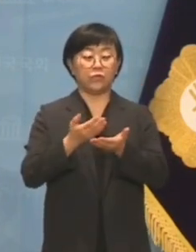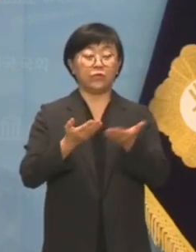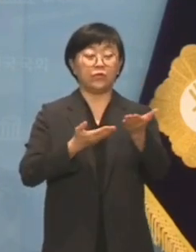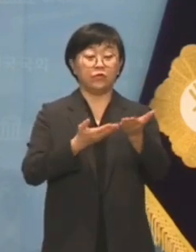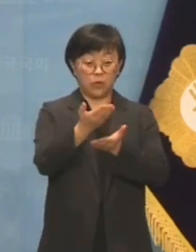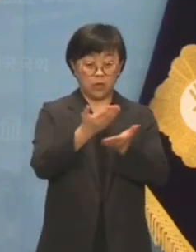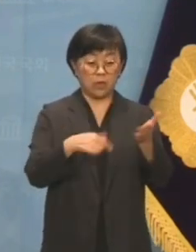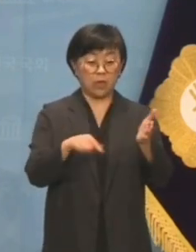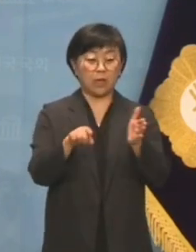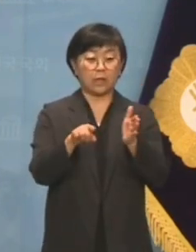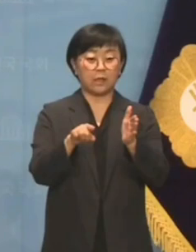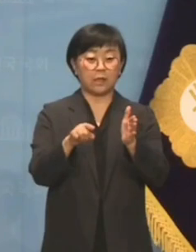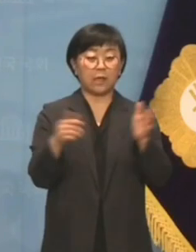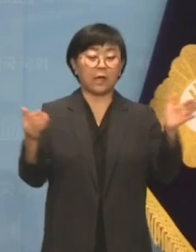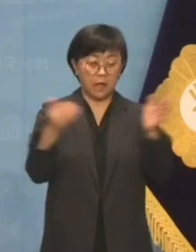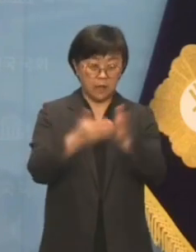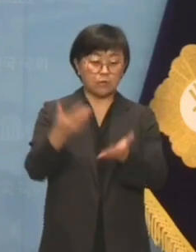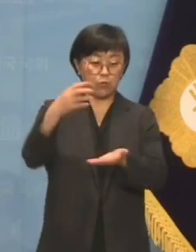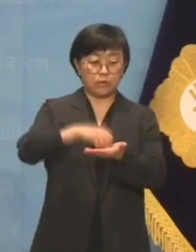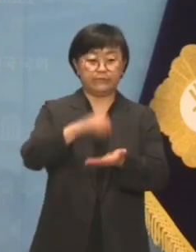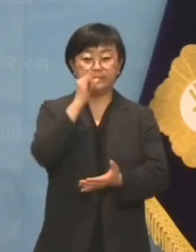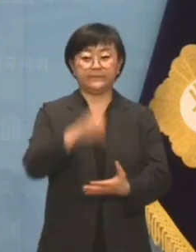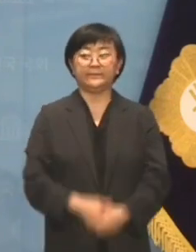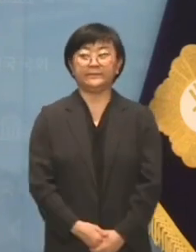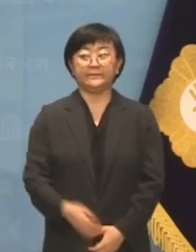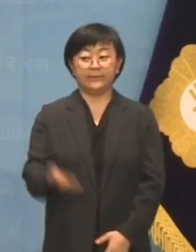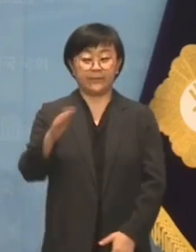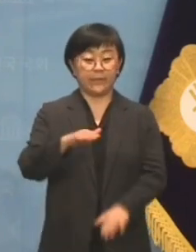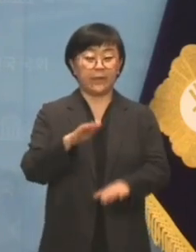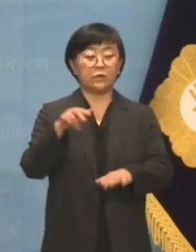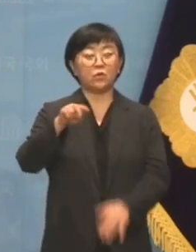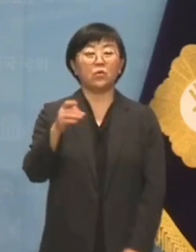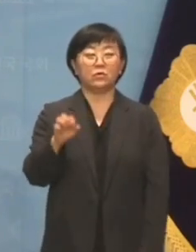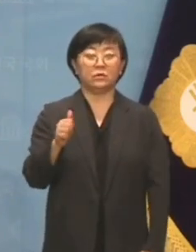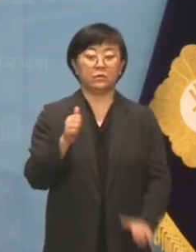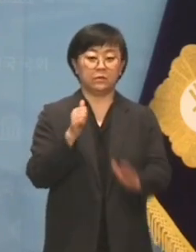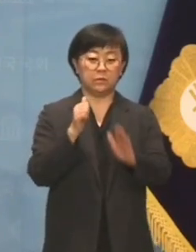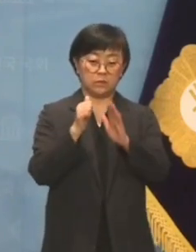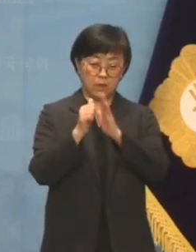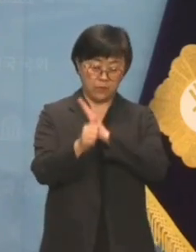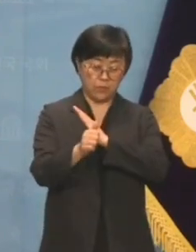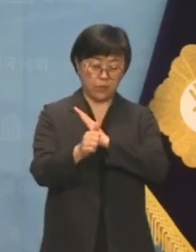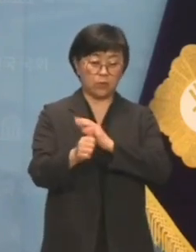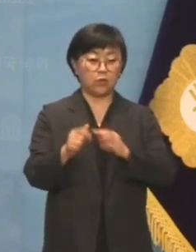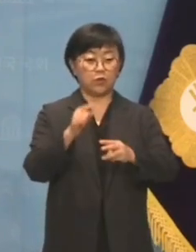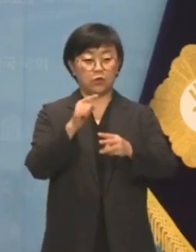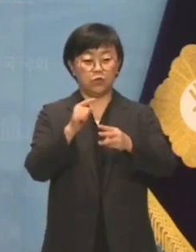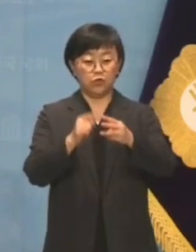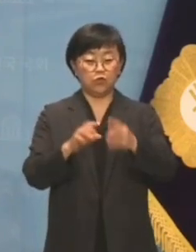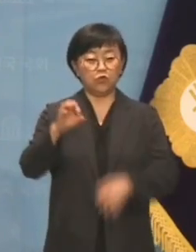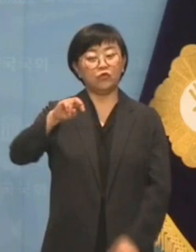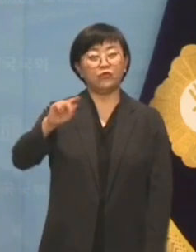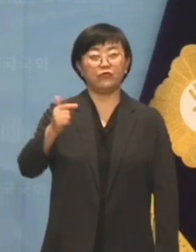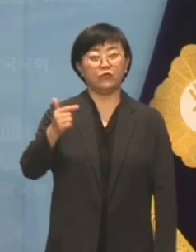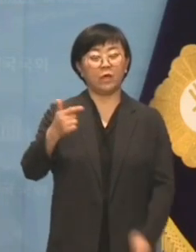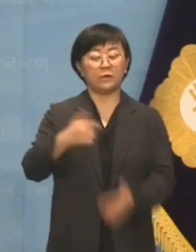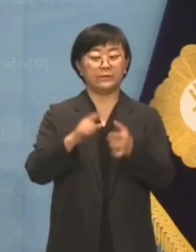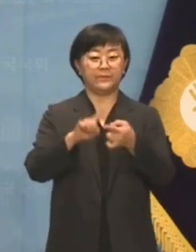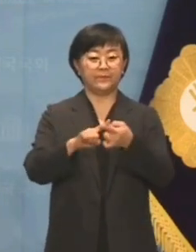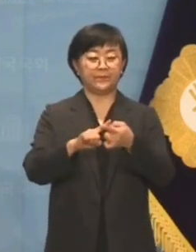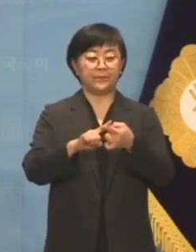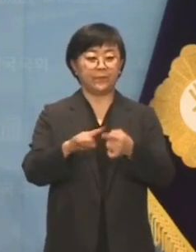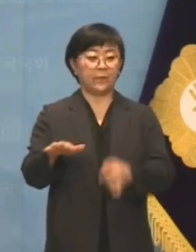정황까지 포함되어 있다고 합니다. 그런데도 송영길 전당대표나 윤관석 이성만 의원 등은